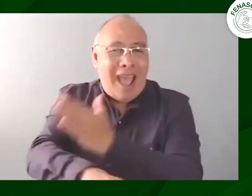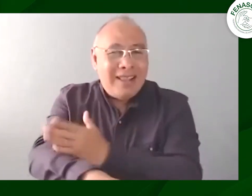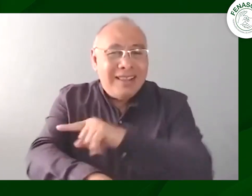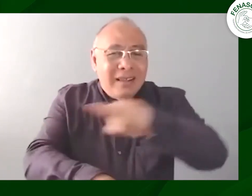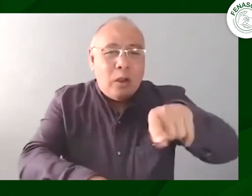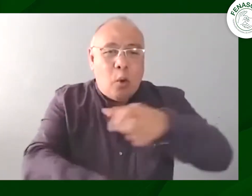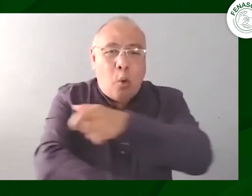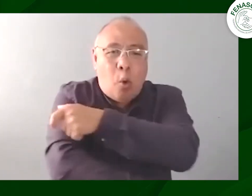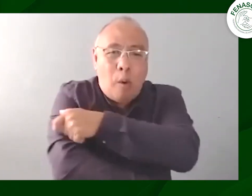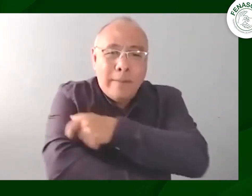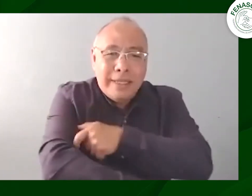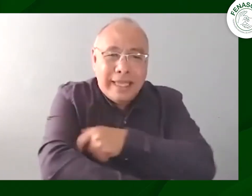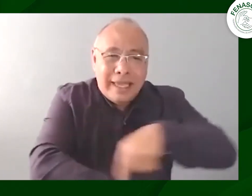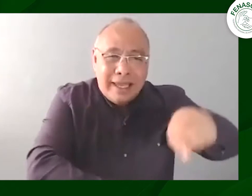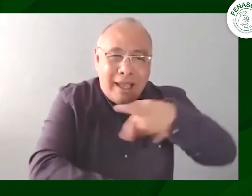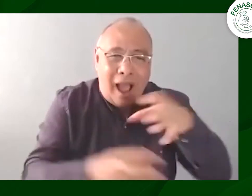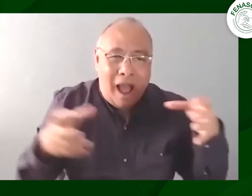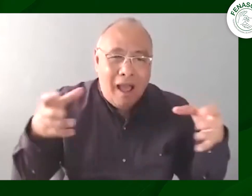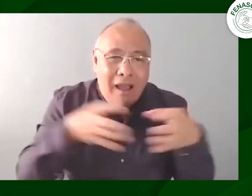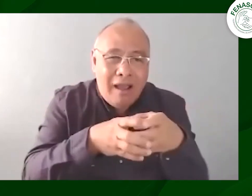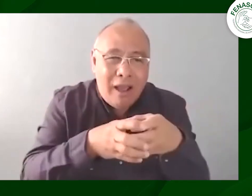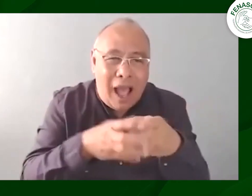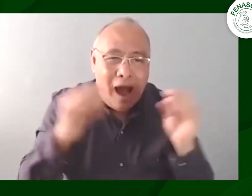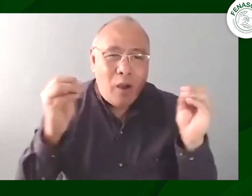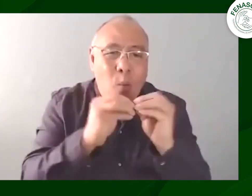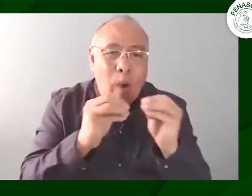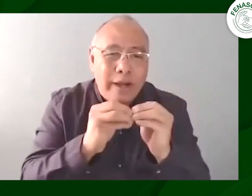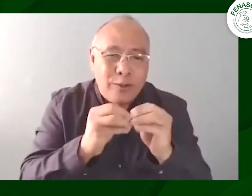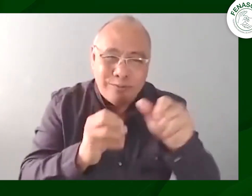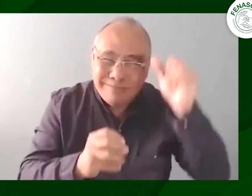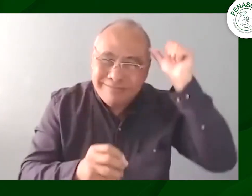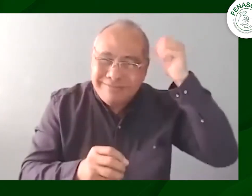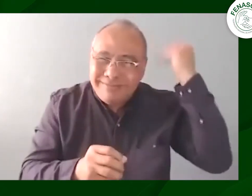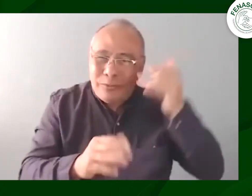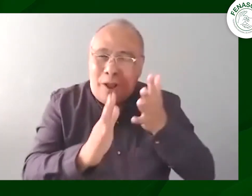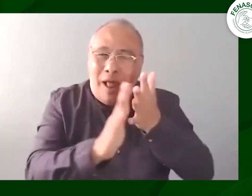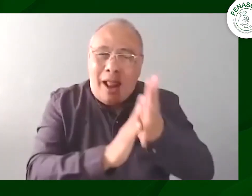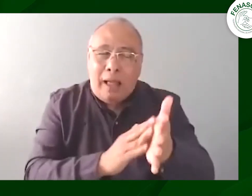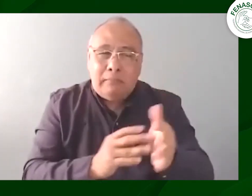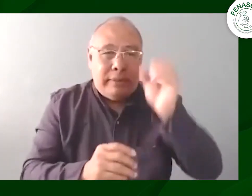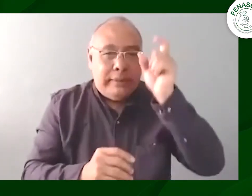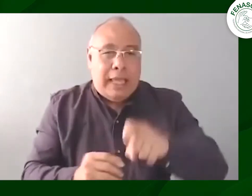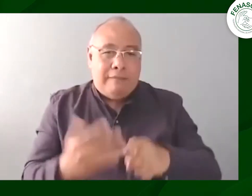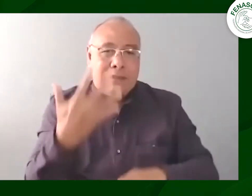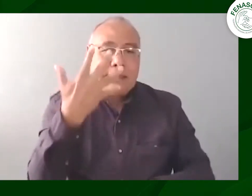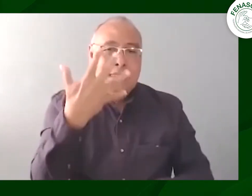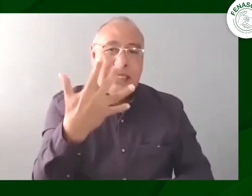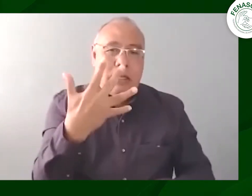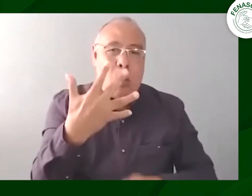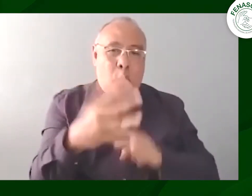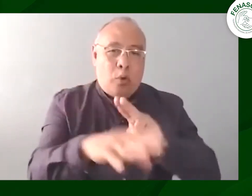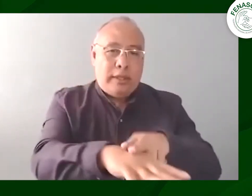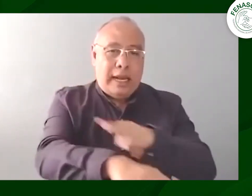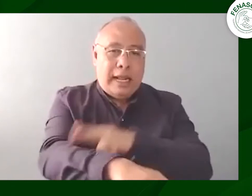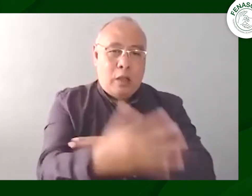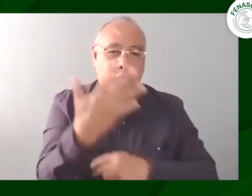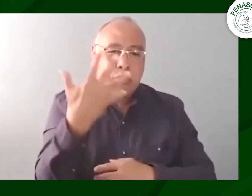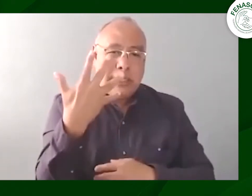Duvernay solo? porque ese comité organizador ya había determinado a través de acuerdos quienes